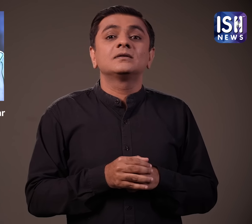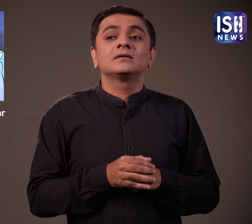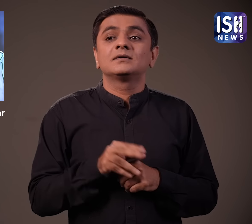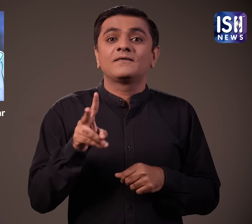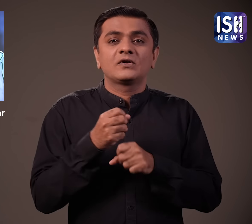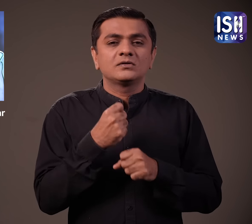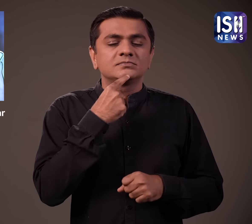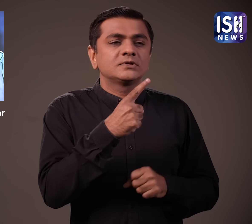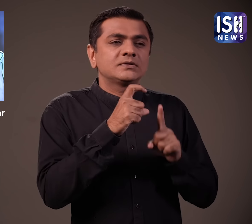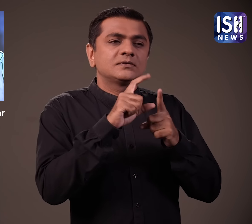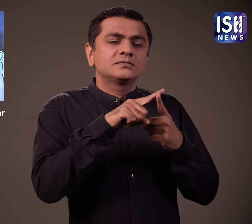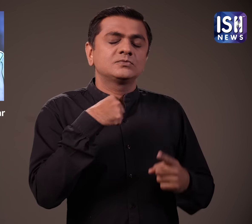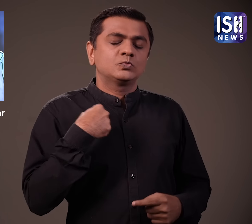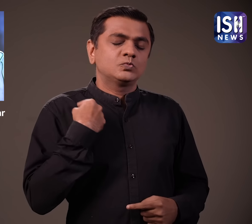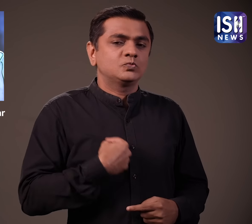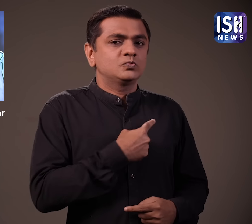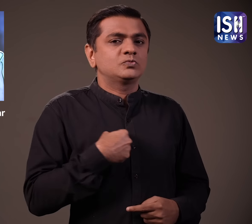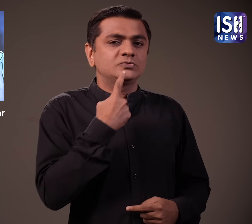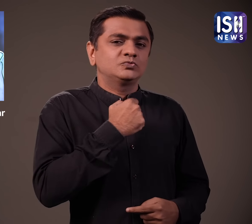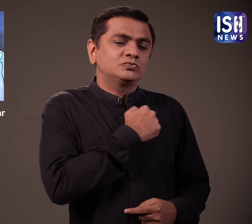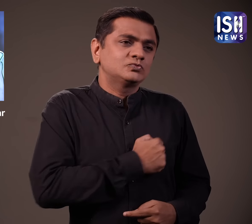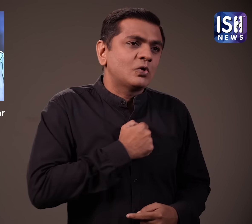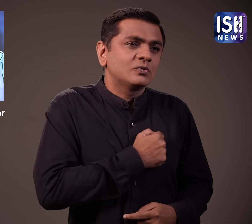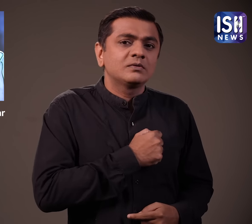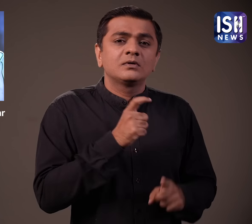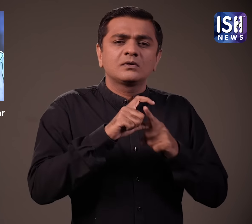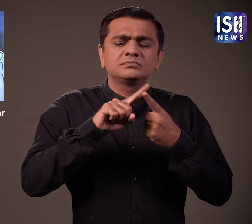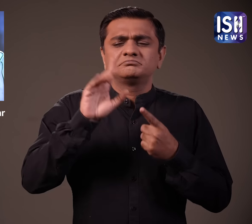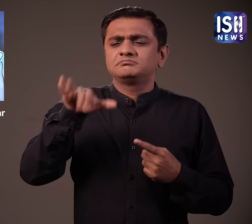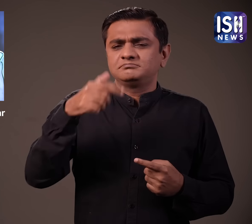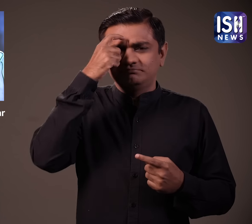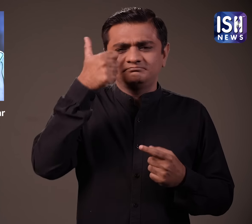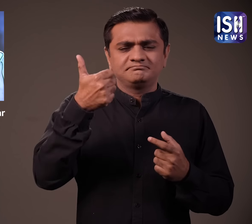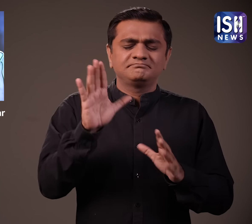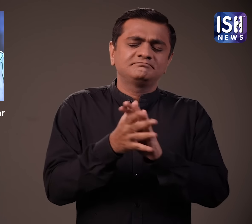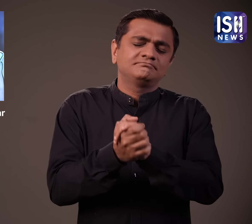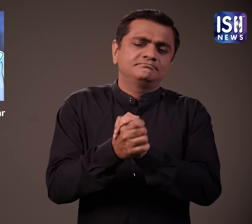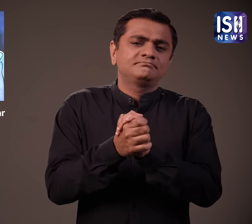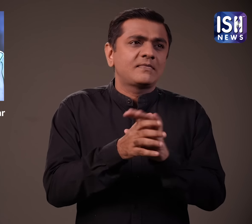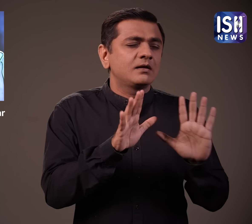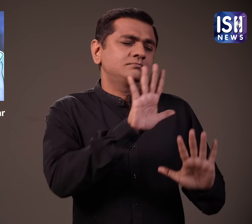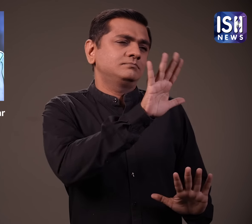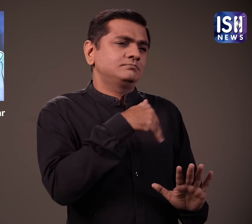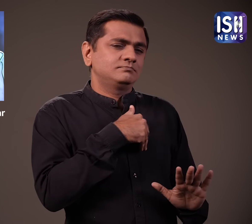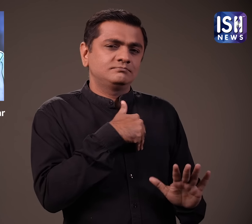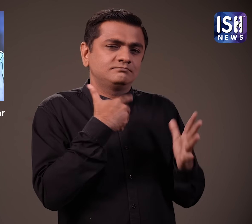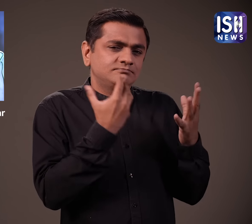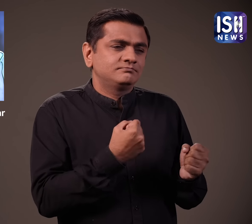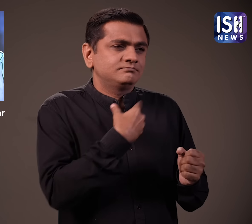इसके बाद कोली ने माफी मांगी और एलगर ने उन्हें माफ कर दिया कोली ने यहाँ तक